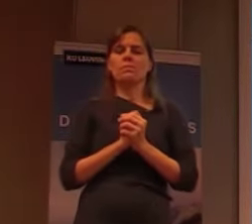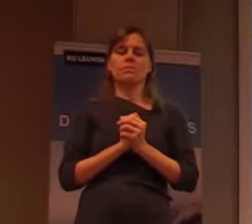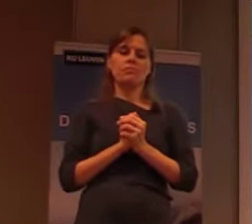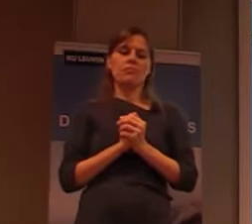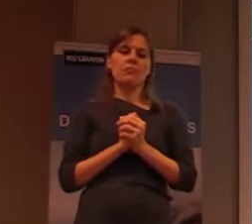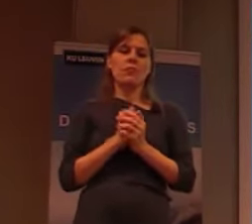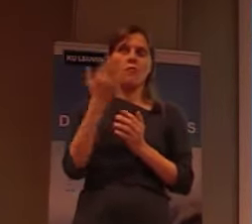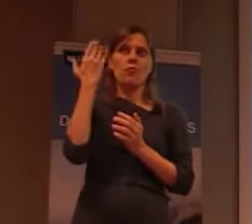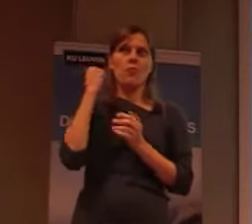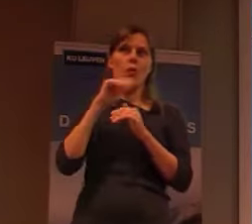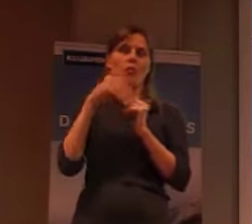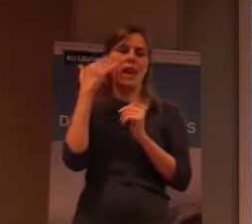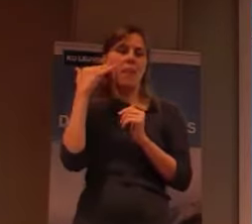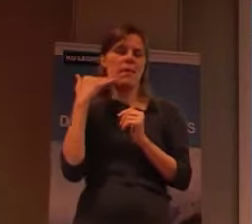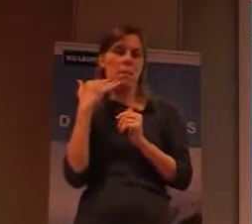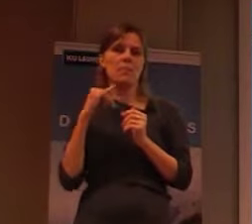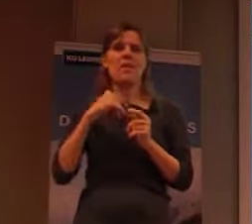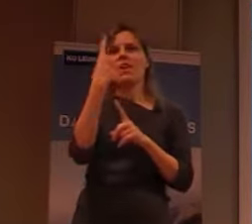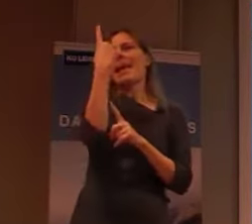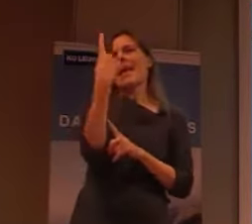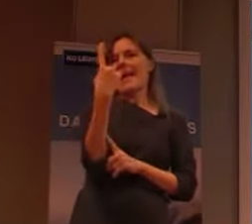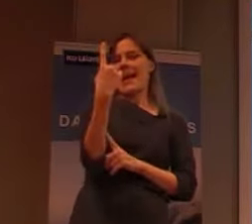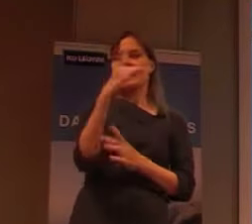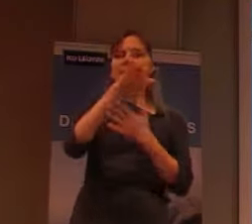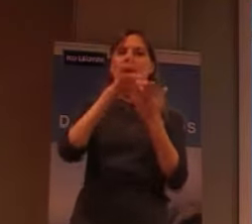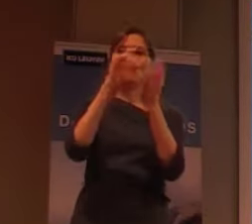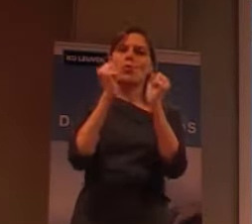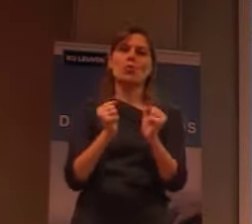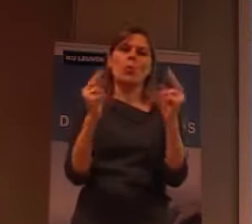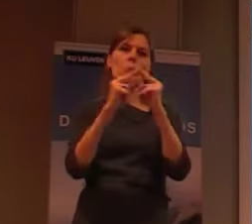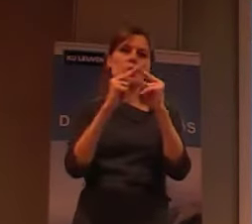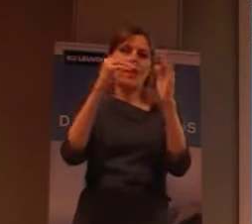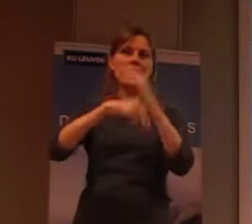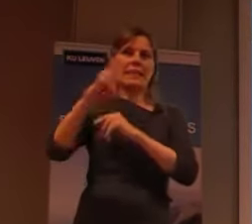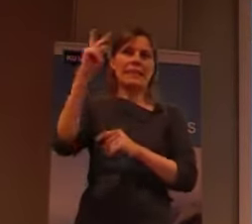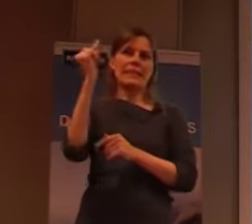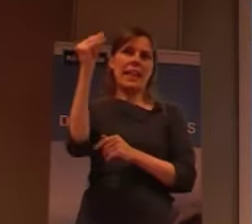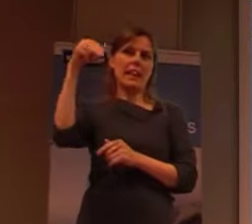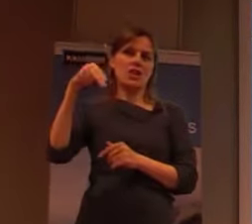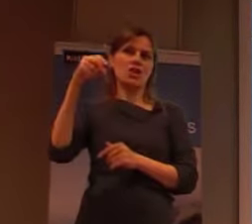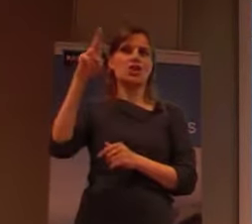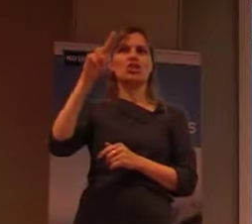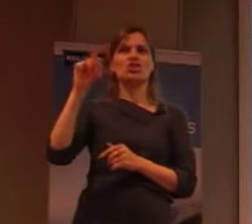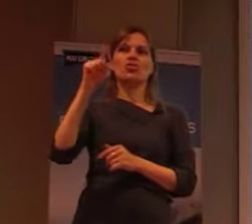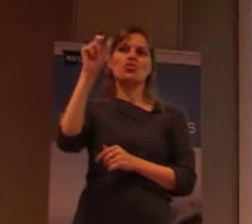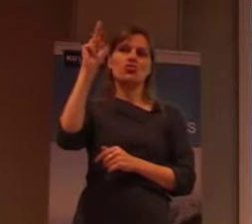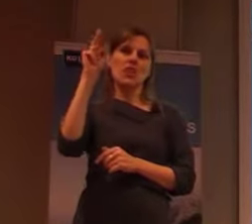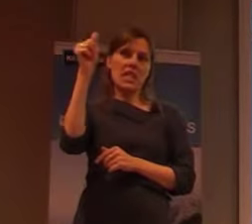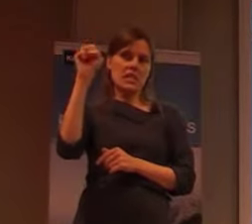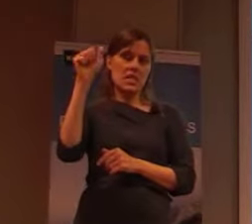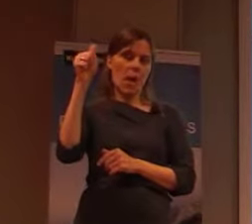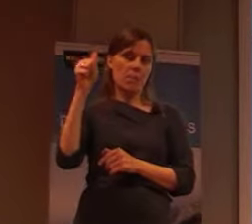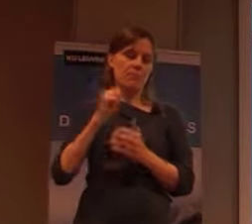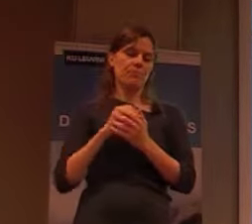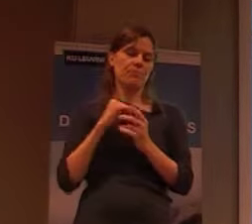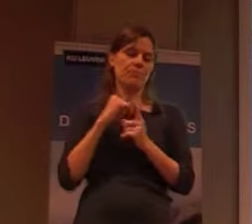bezoeken in Kinshasa. En dat was eigenlijk in de koloniale periode, dat